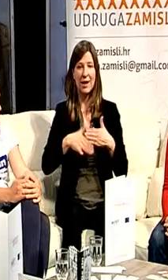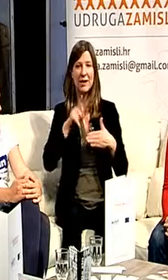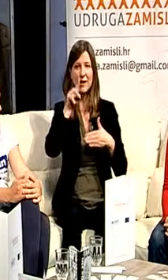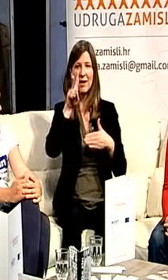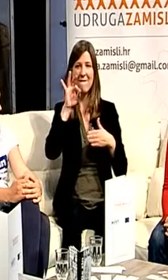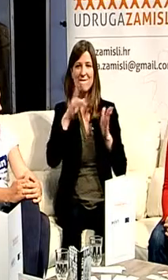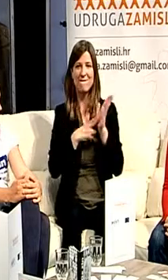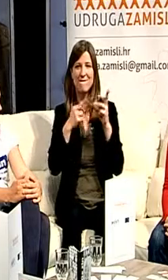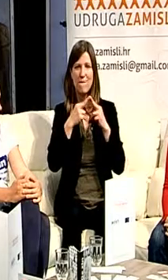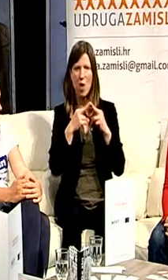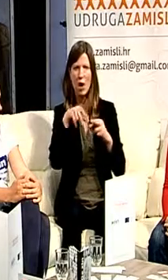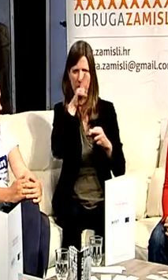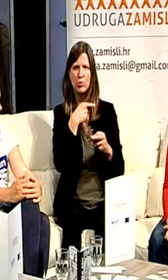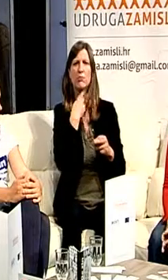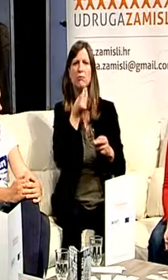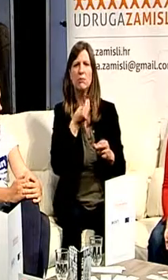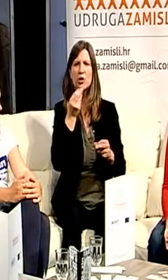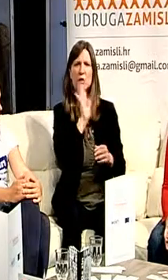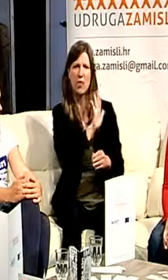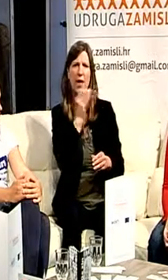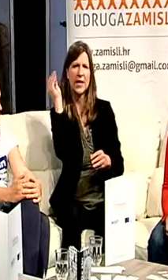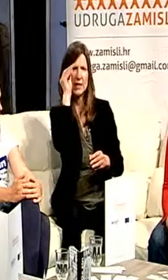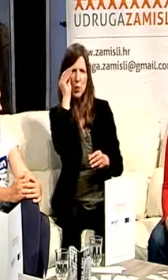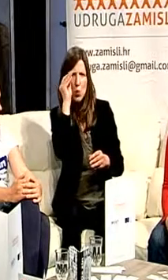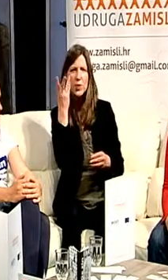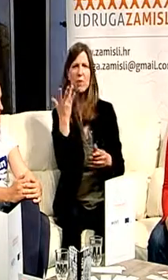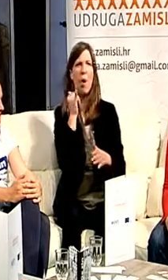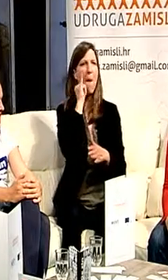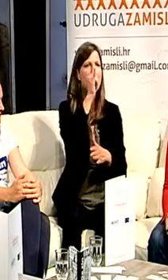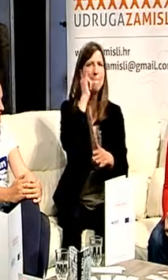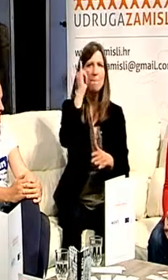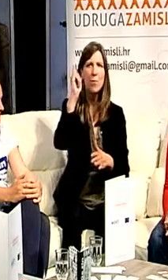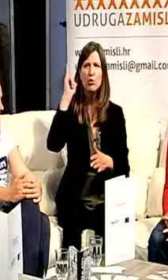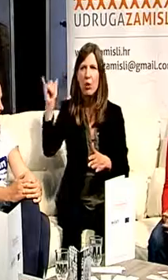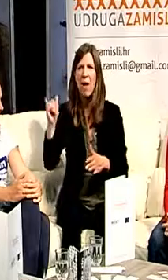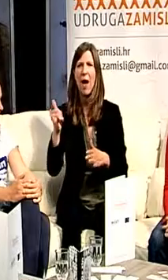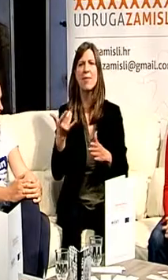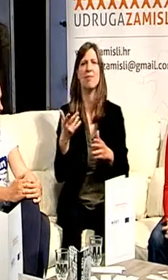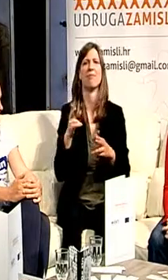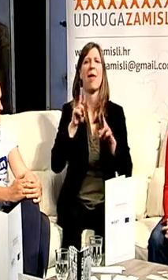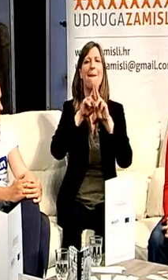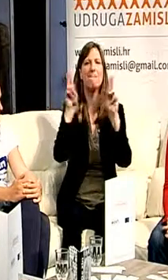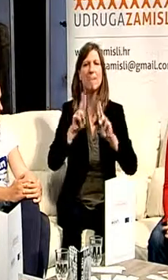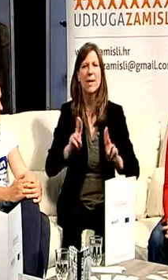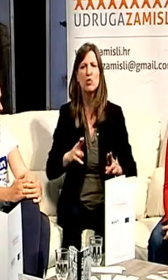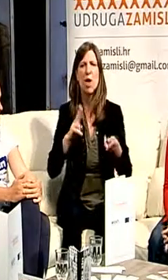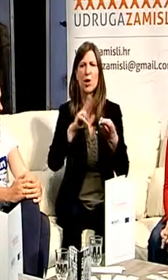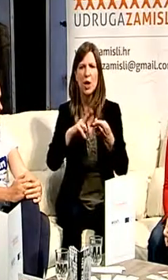tvoje iskustvo putovanja na neki seminar, uspostavljanje međunarodnih kontakata i veza.